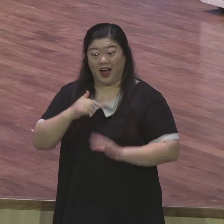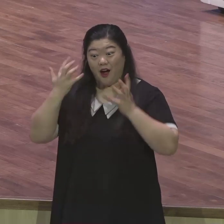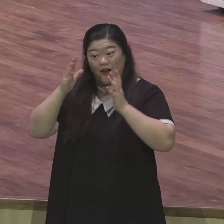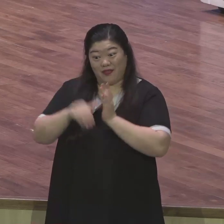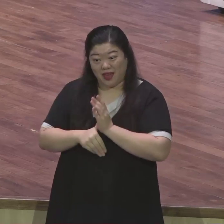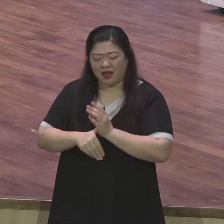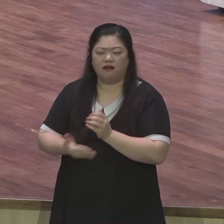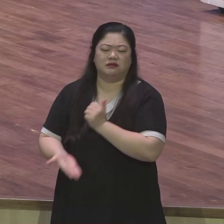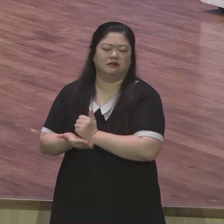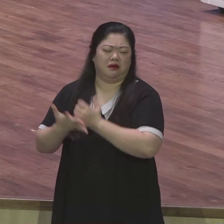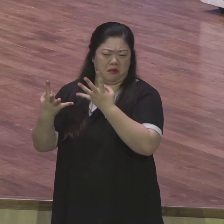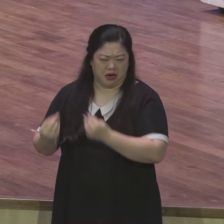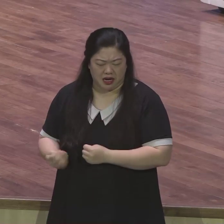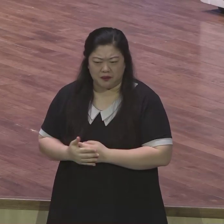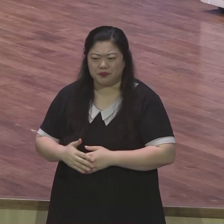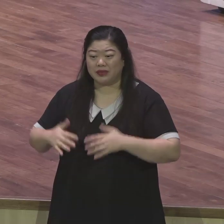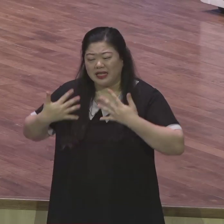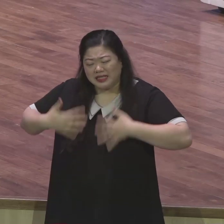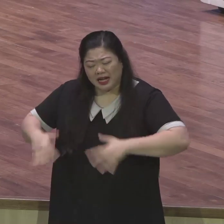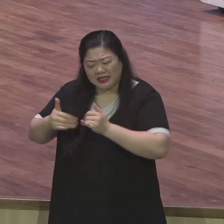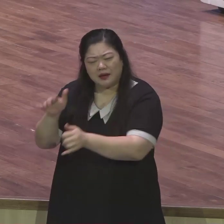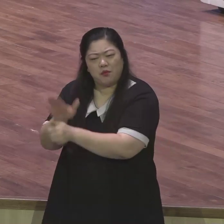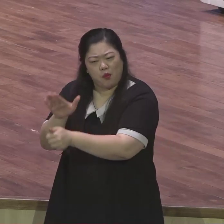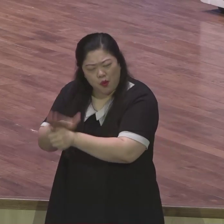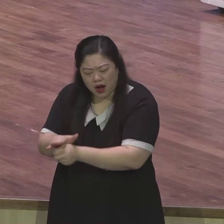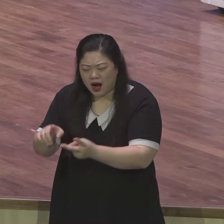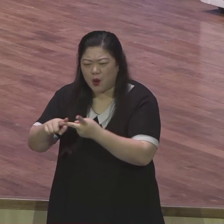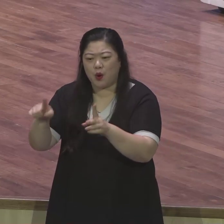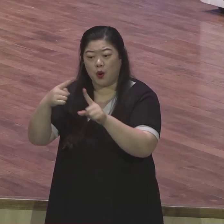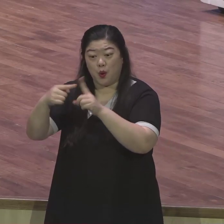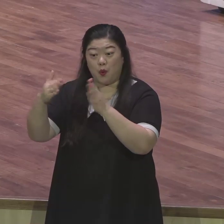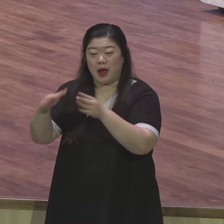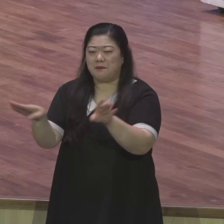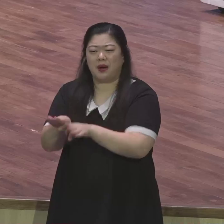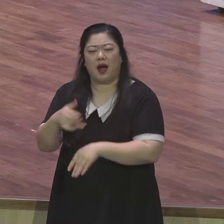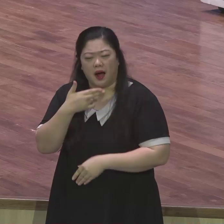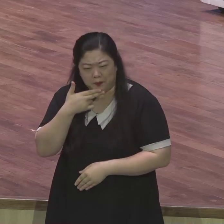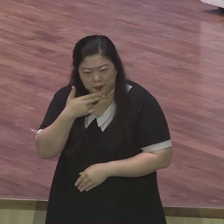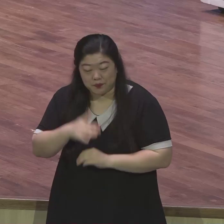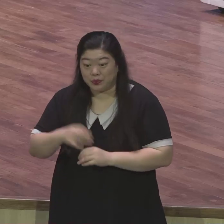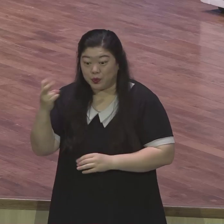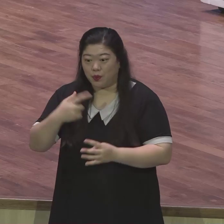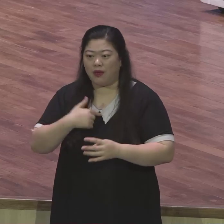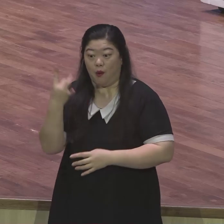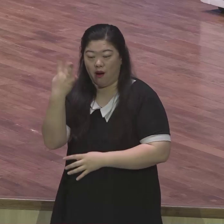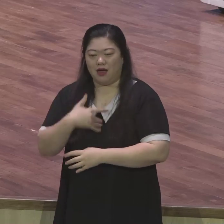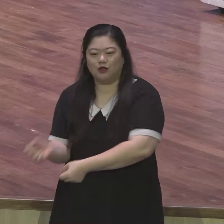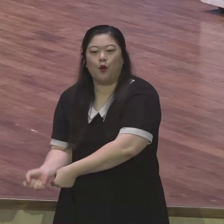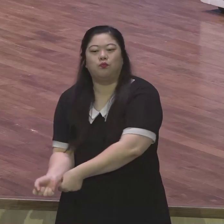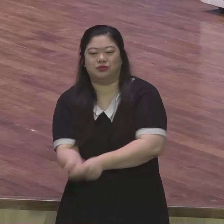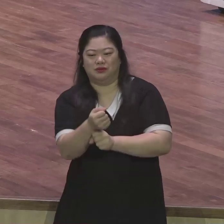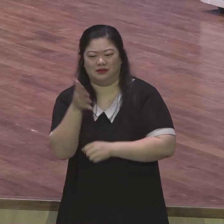많이 하고 약한 아이들 도와주고 어떻게 제가 운동선수 골프선수 생활할 때도 자기 전에 늘 기도하고